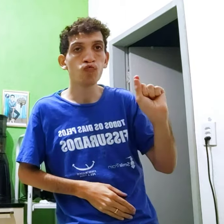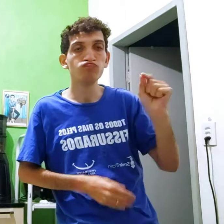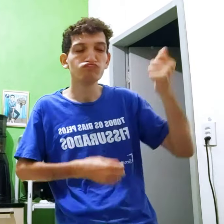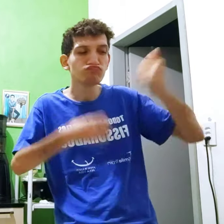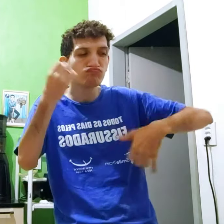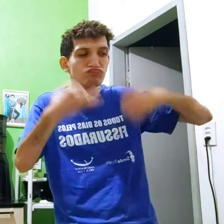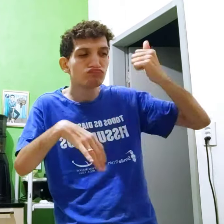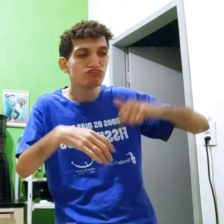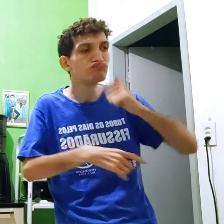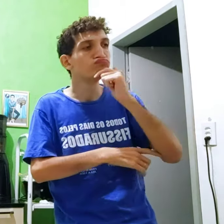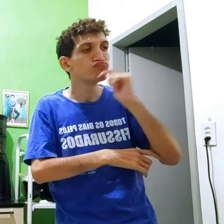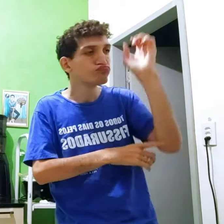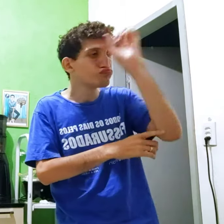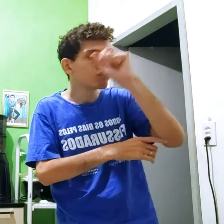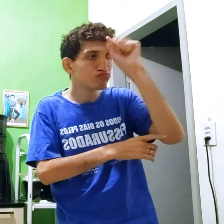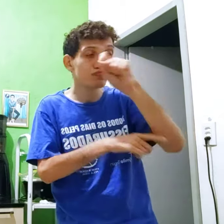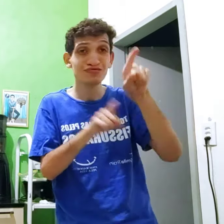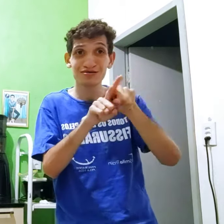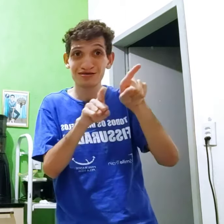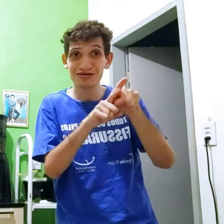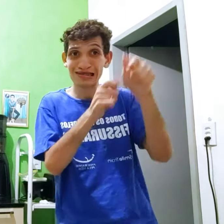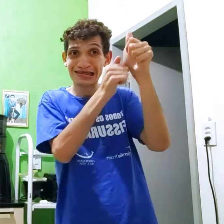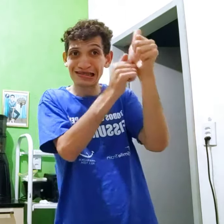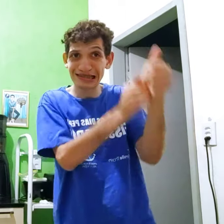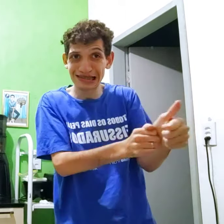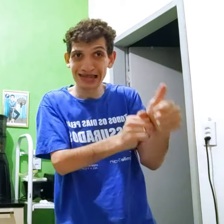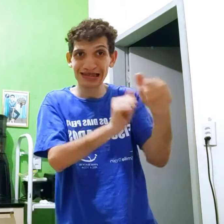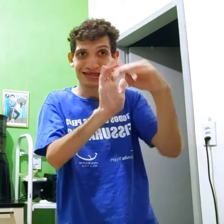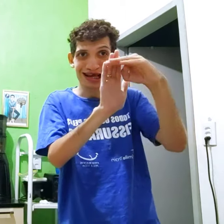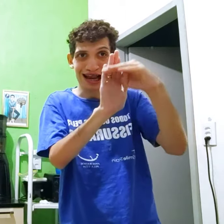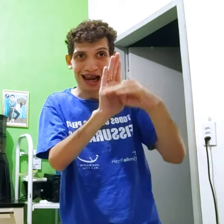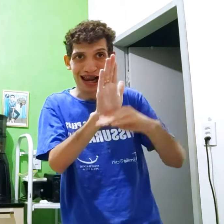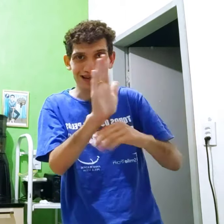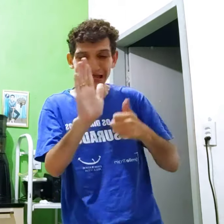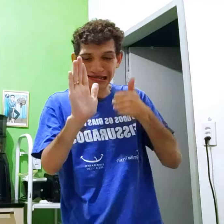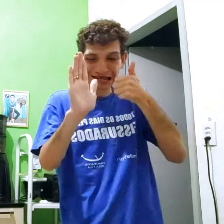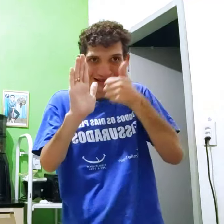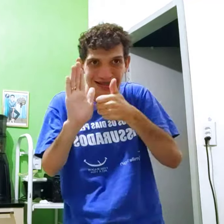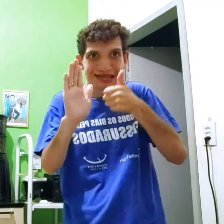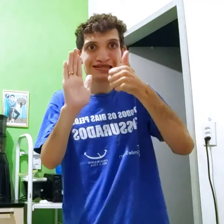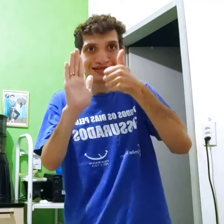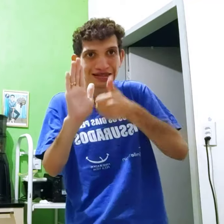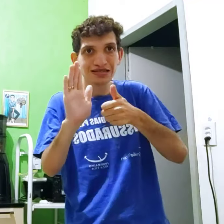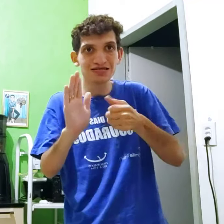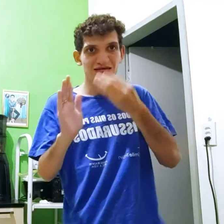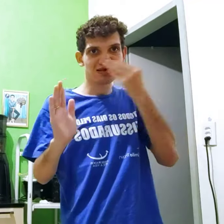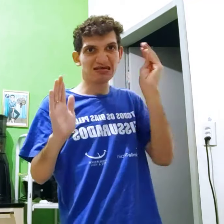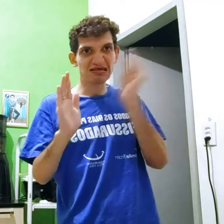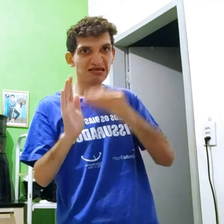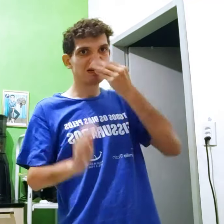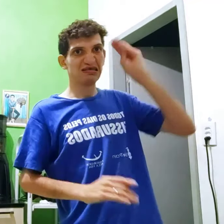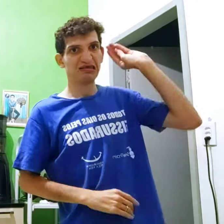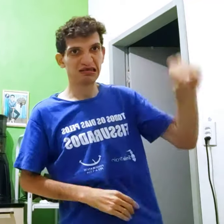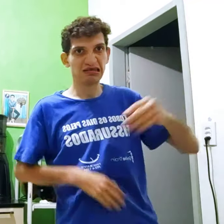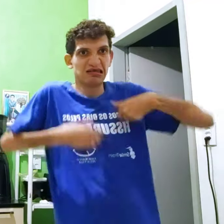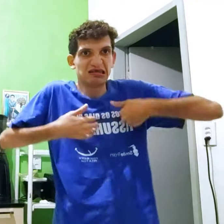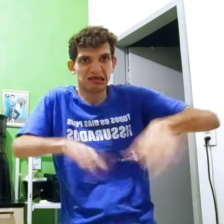regrinha Com meu E Explicação Você aprende E segue Segue A regrinha A